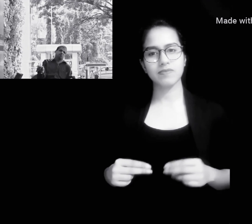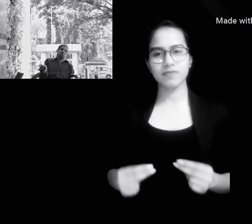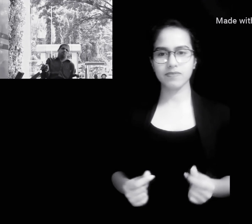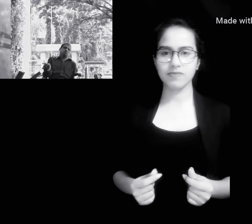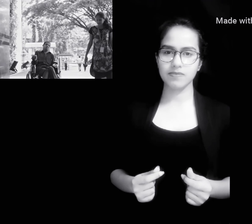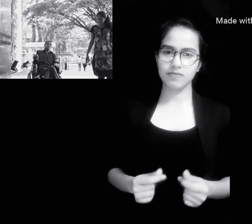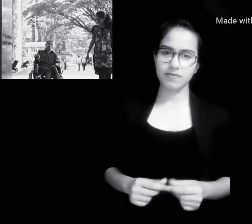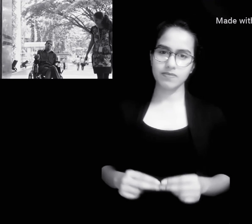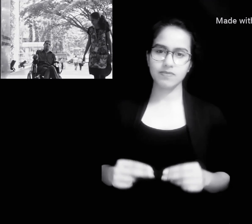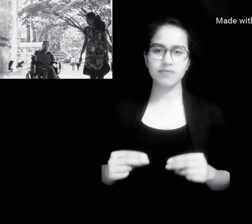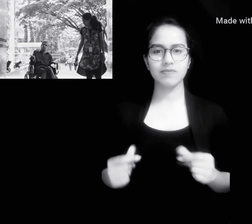जीएंगे